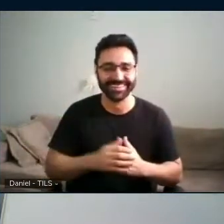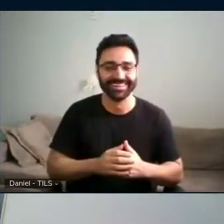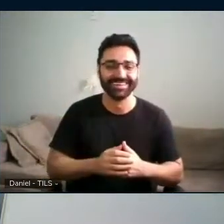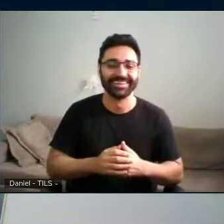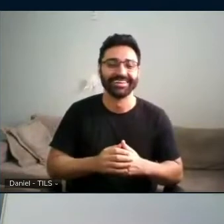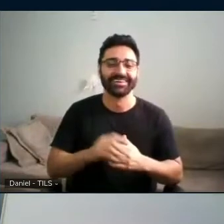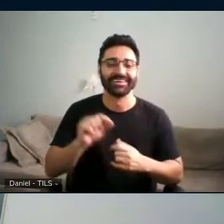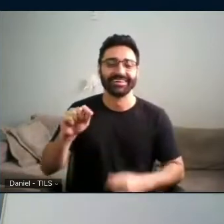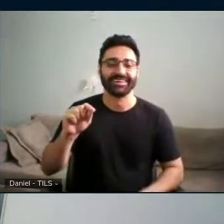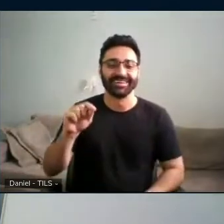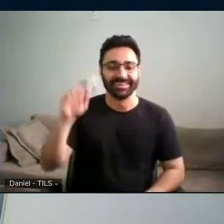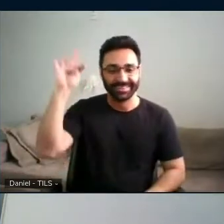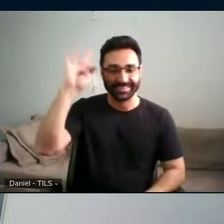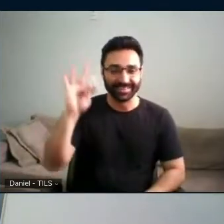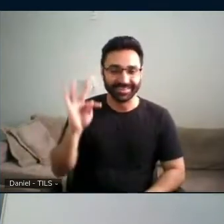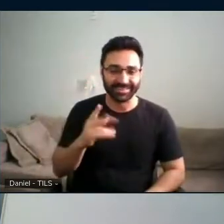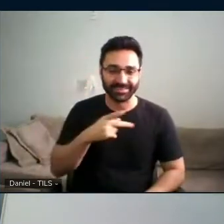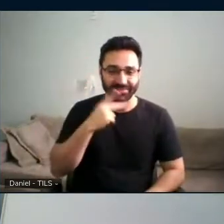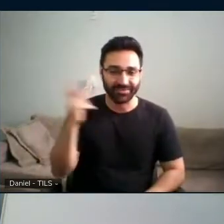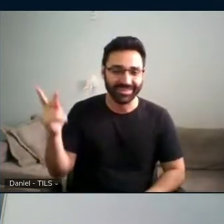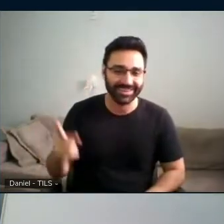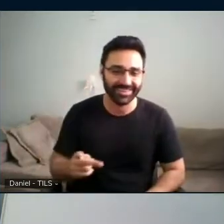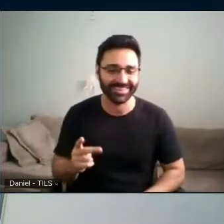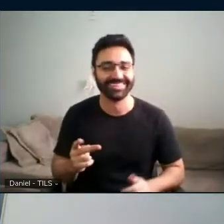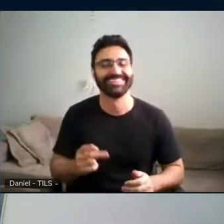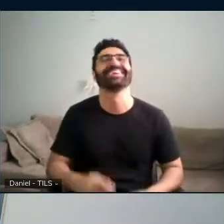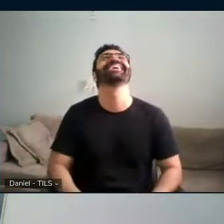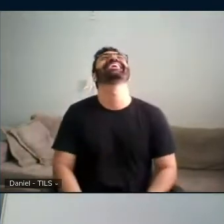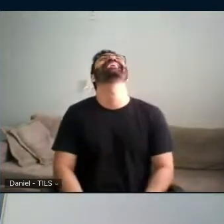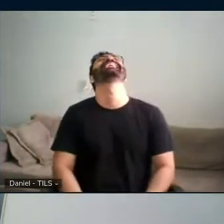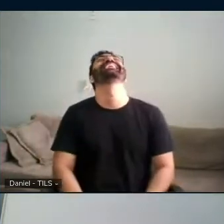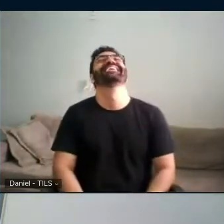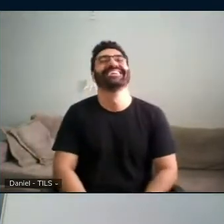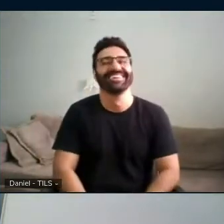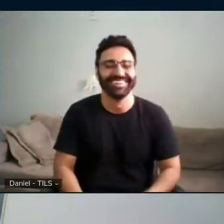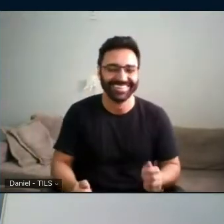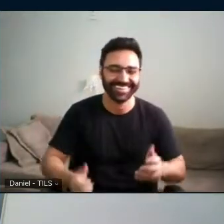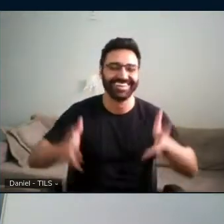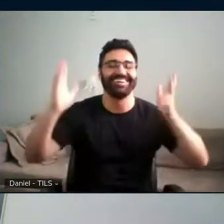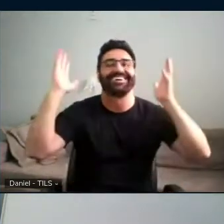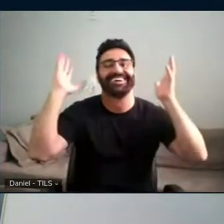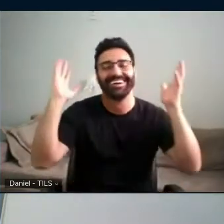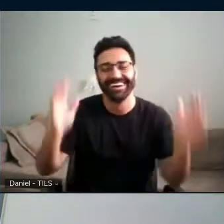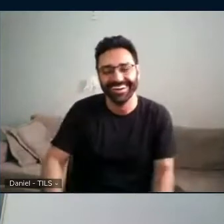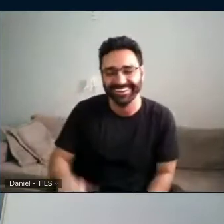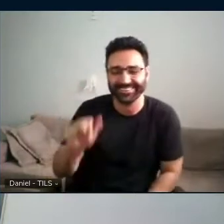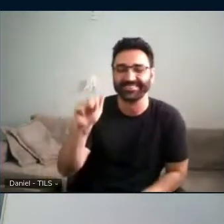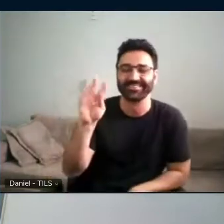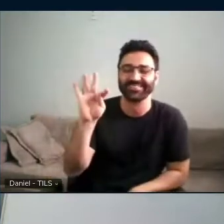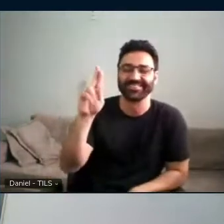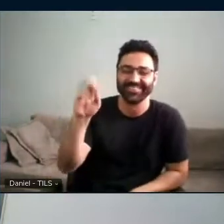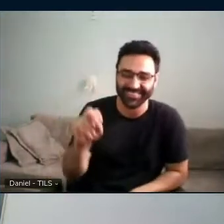quando a Tati fez, ah, Guto, faz para a gente de novo, Daniel, por favor, ah, Guto,